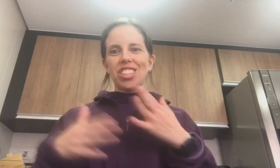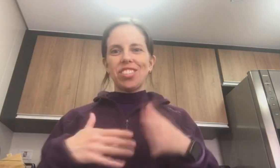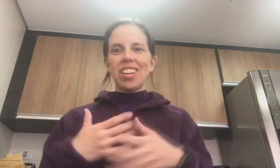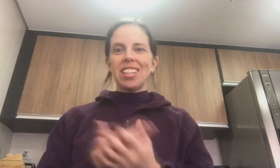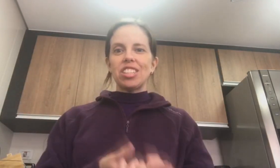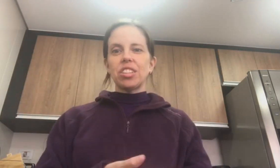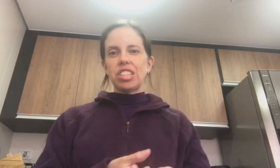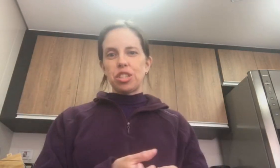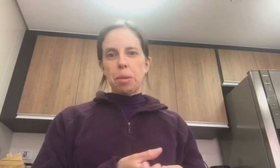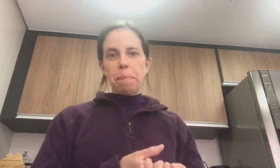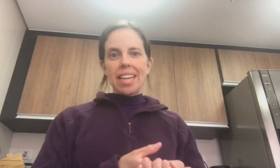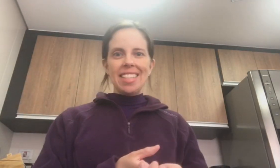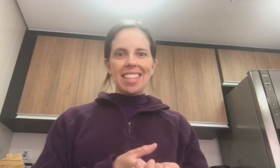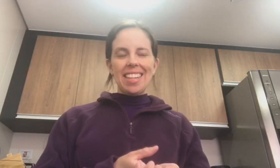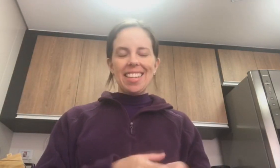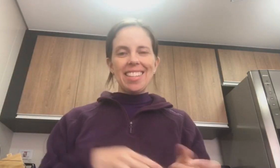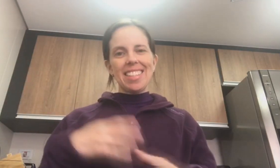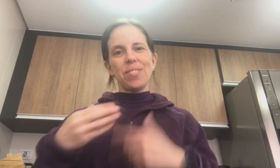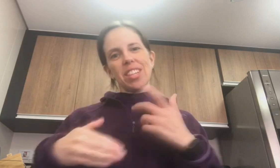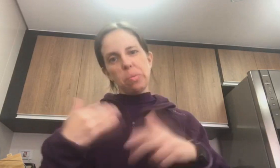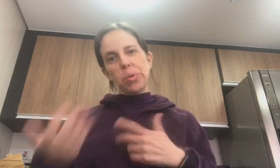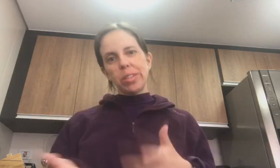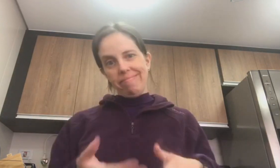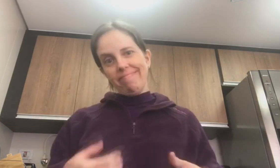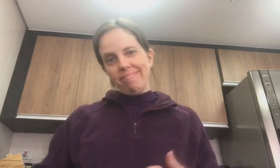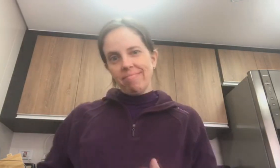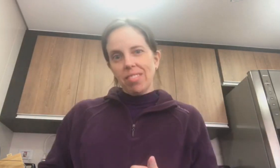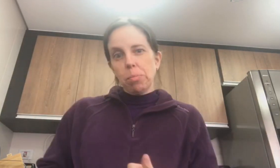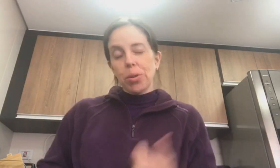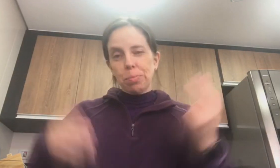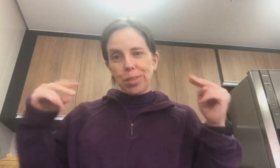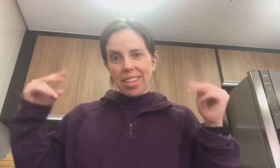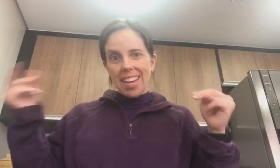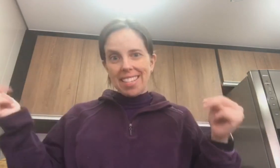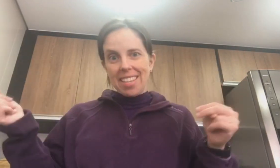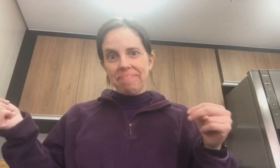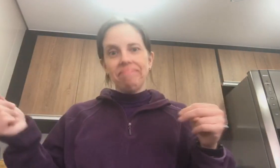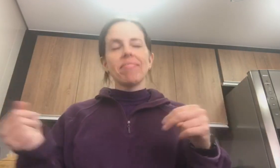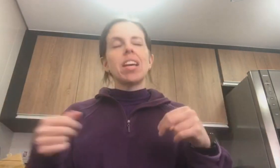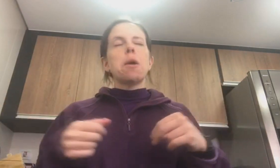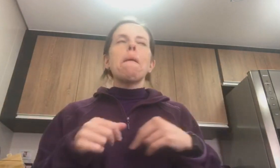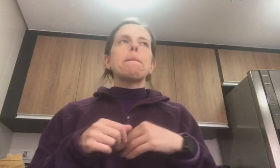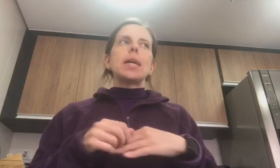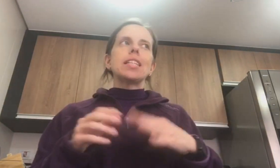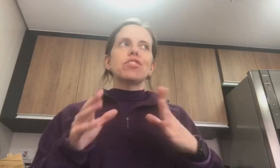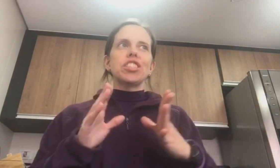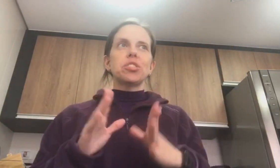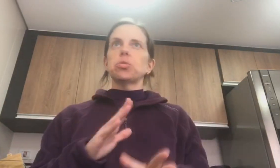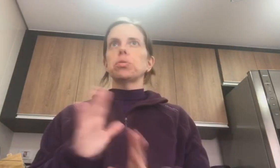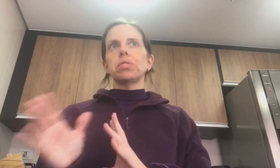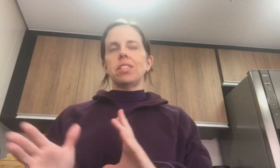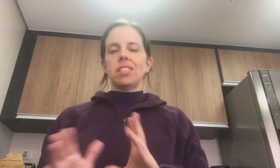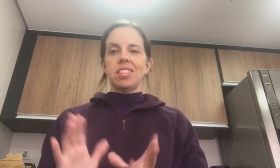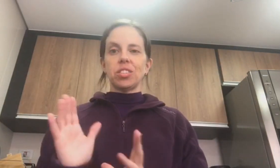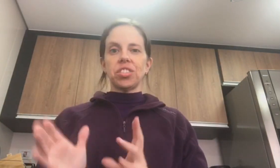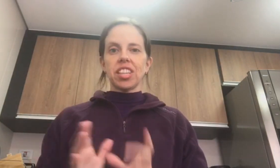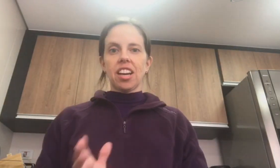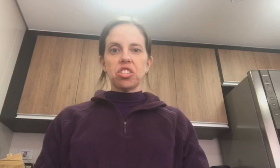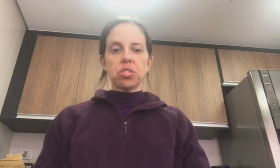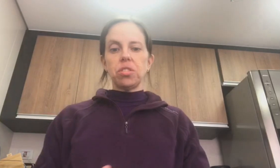gente já tá morrendo de intensa. E sempre tem alguma coisa meio que por trás, né? Mas foi tudo... Tudo se encaixou.